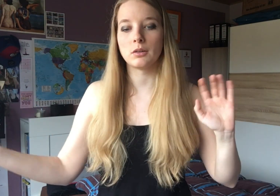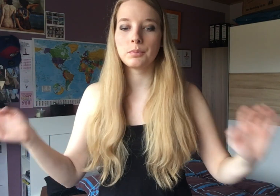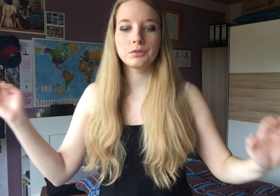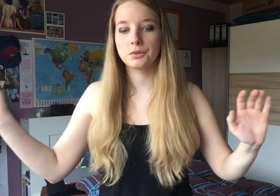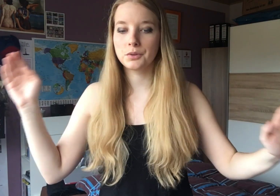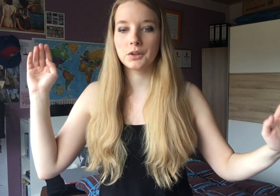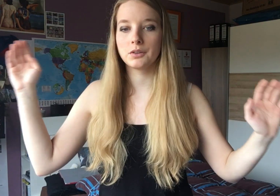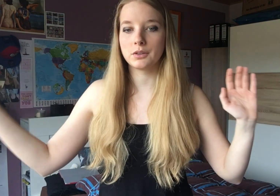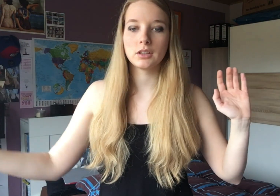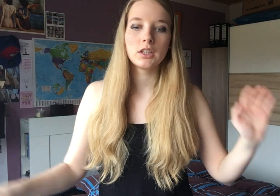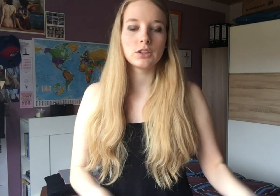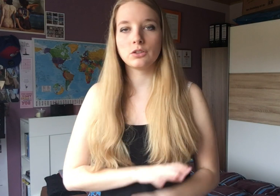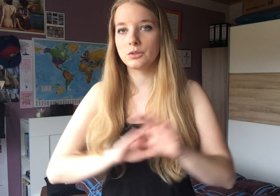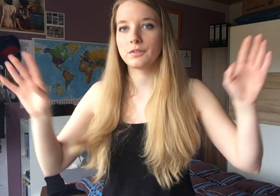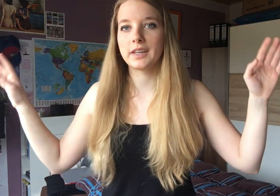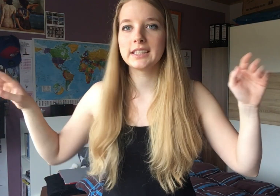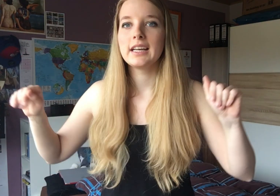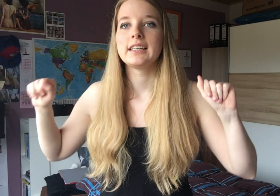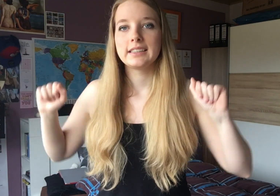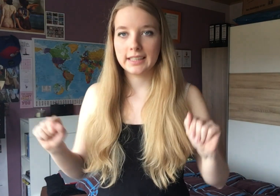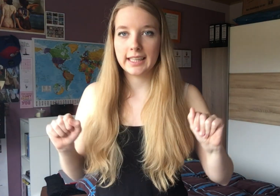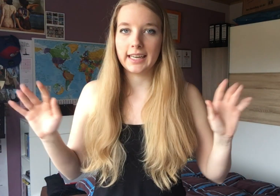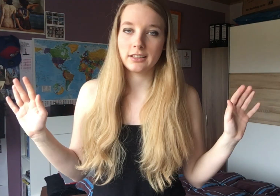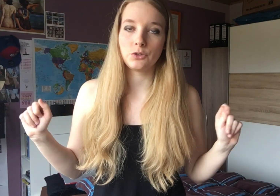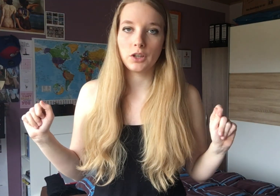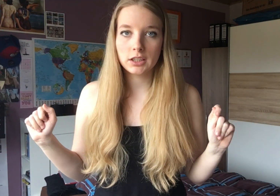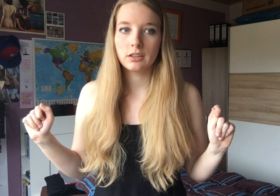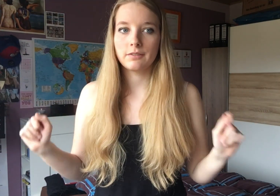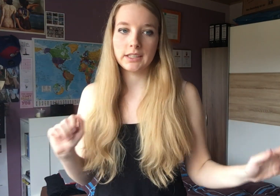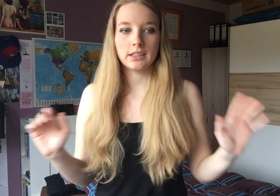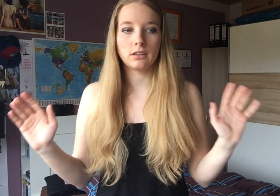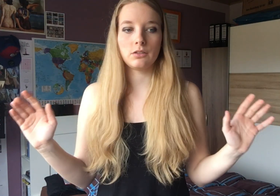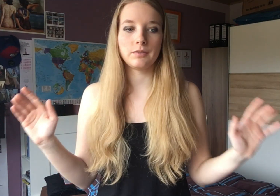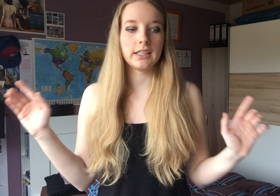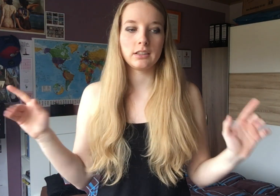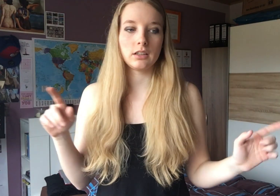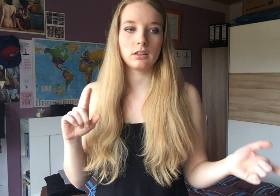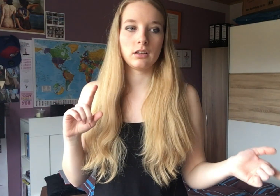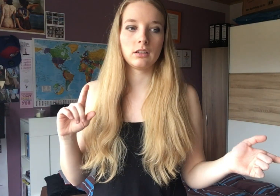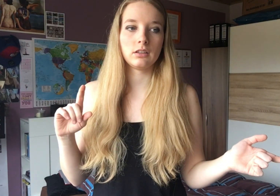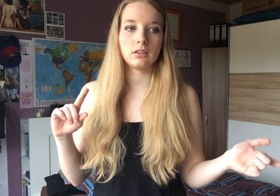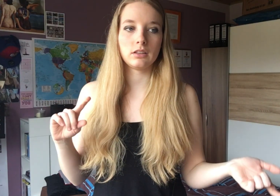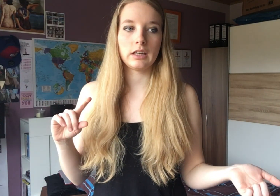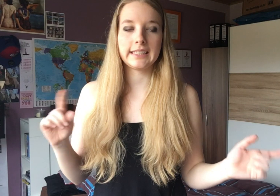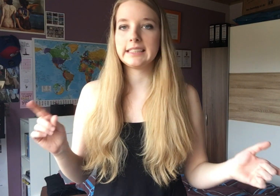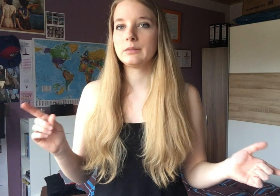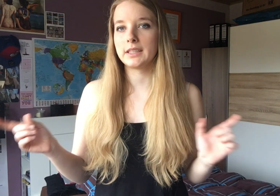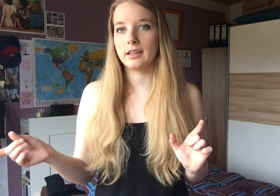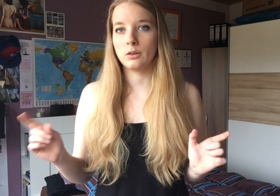Postsufre oder sonst irgendwas. Das erkläre ich dann natürlich, wenn das halt nicht mit den anderen